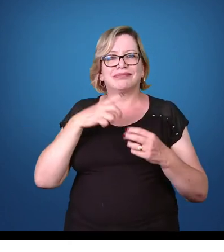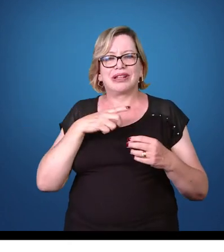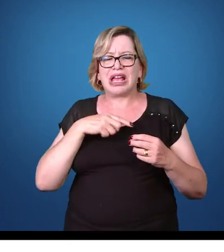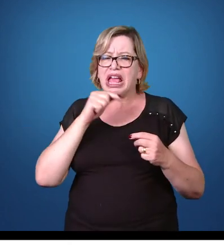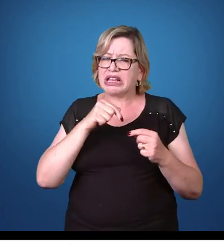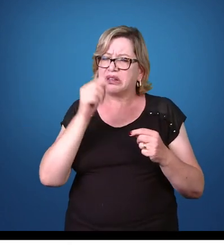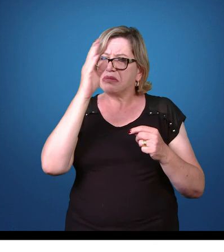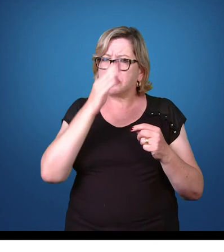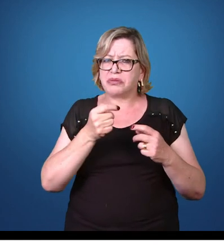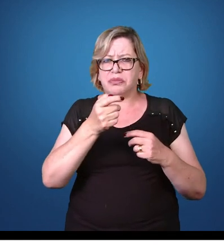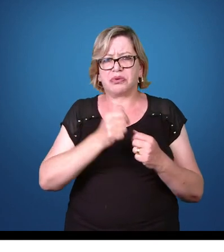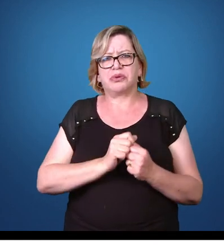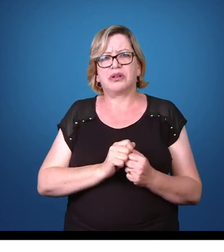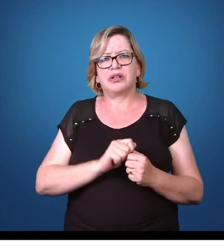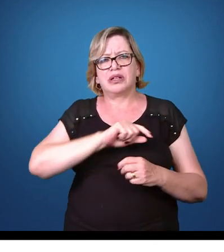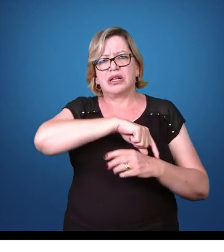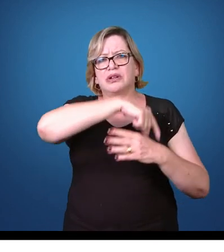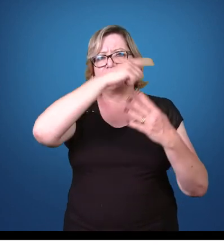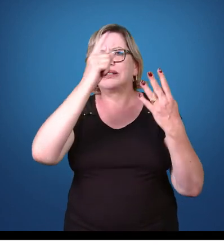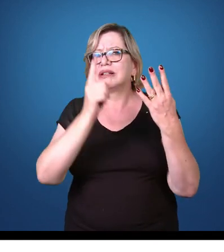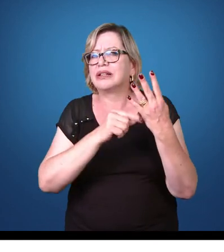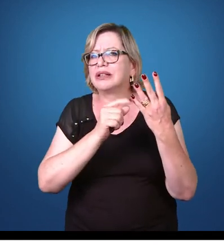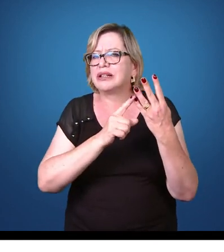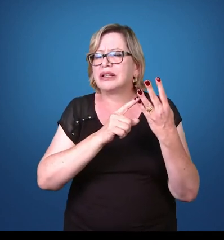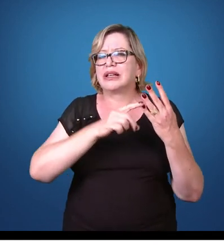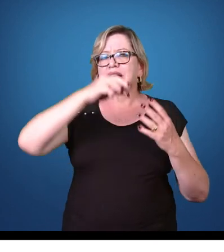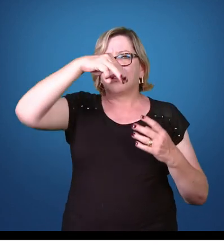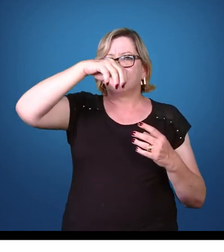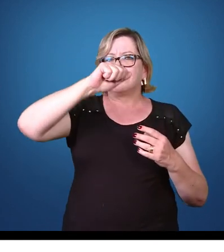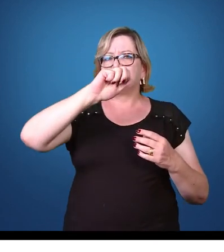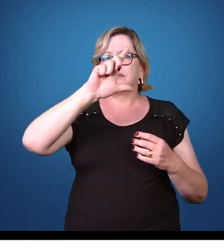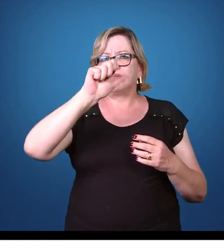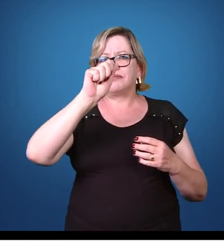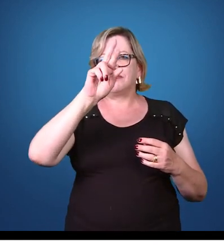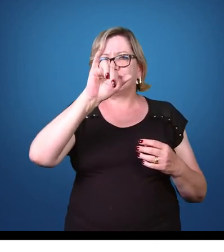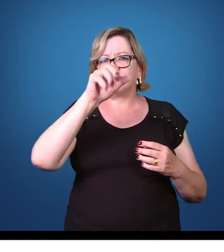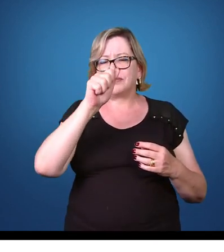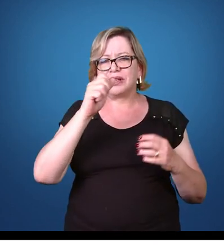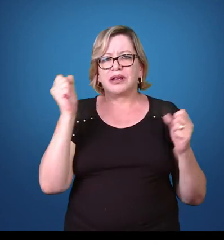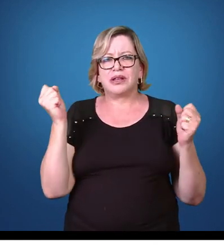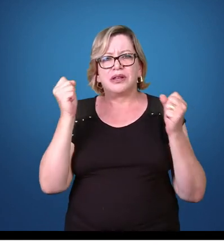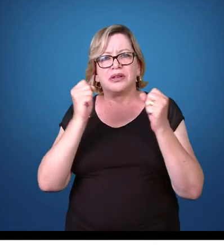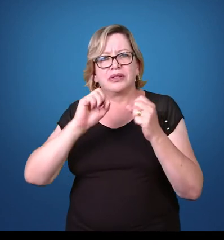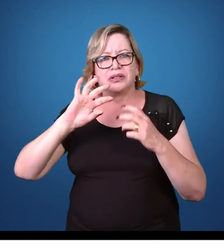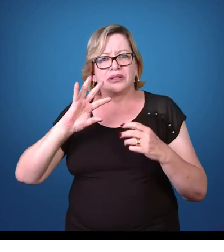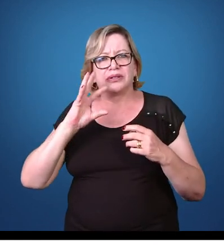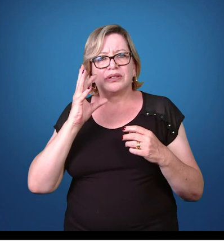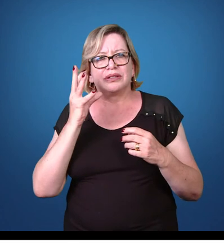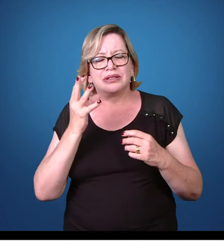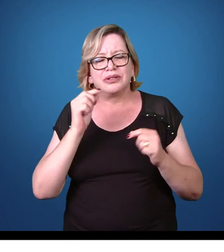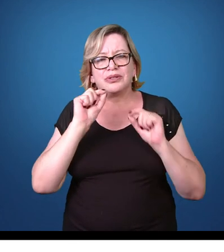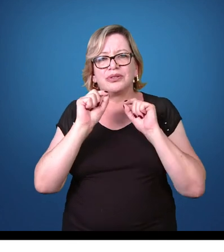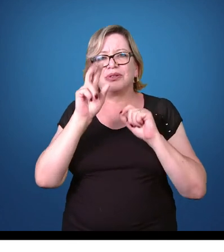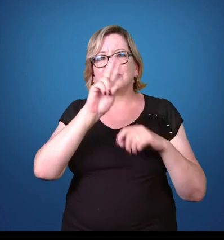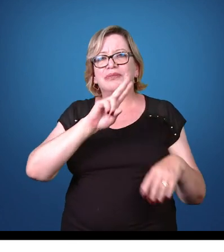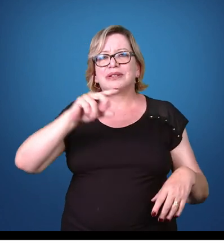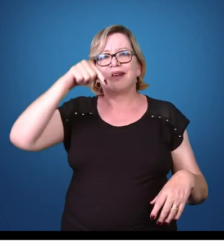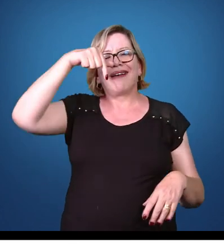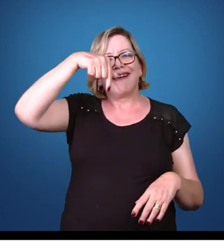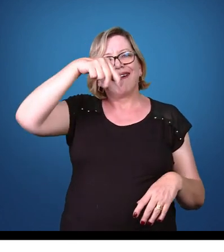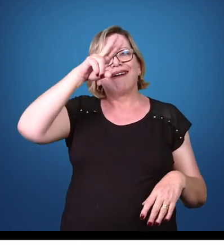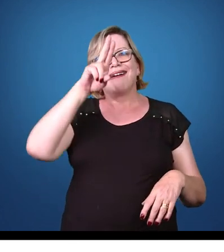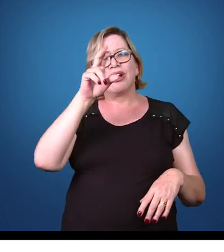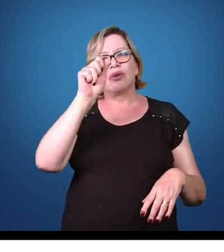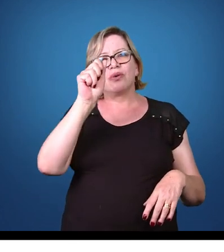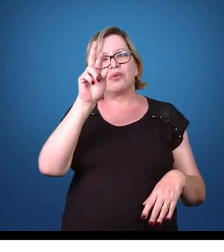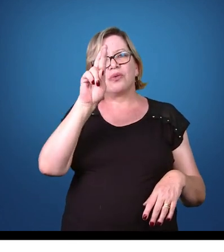E por último, plasmodium malária, esse plasmodium aqui, ele causa a quartan e